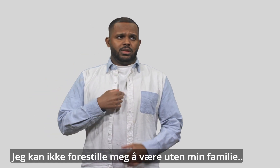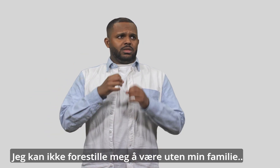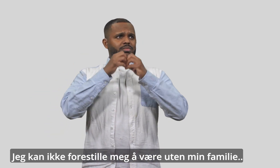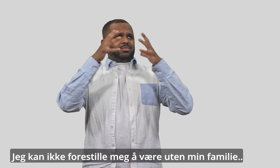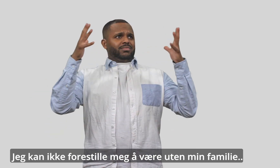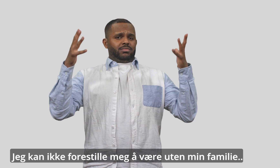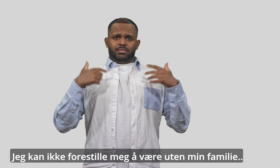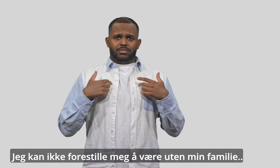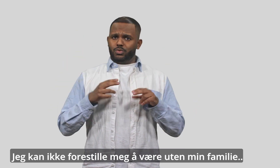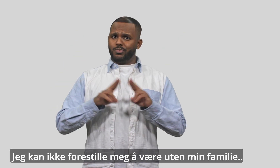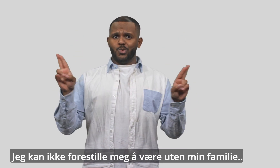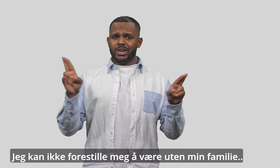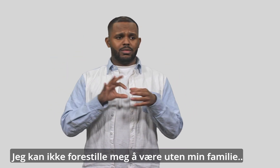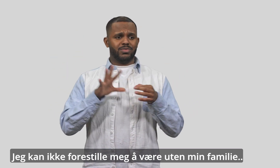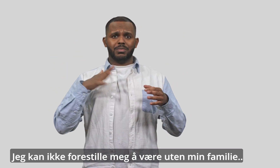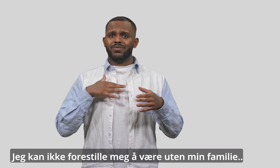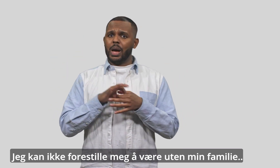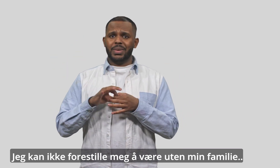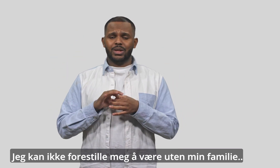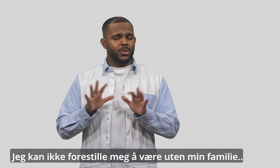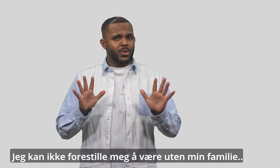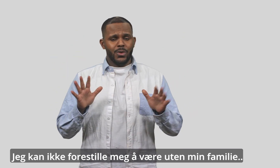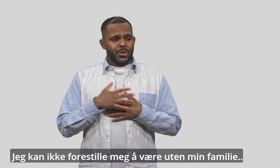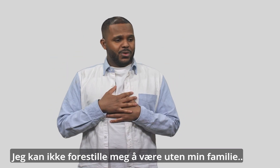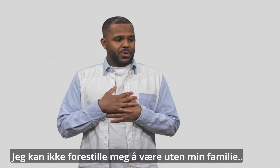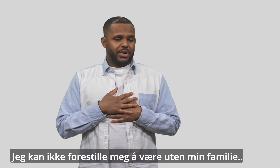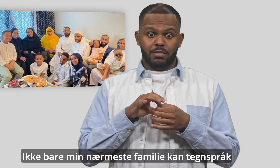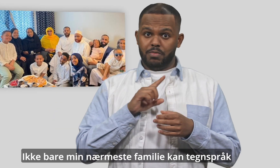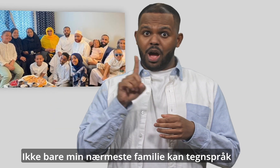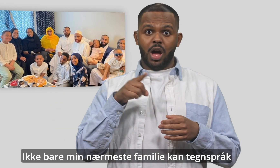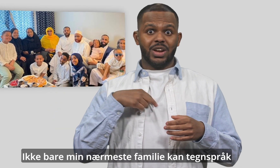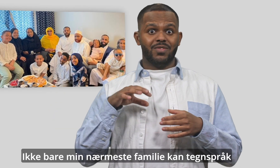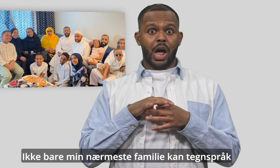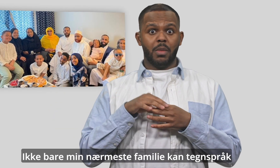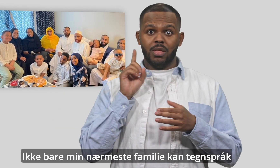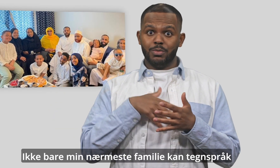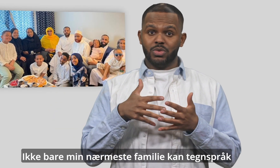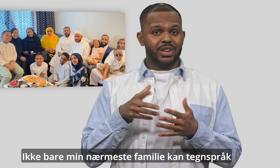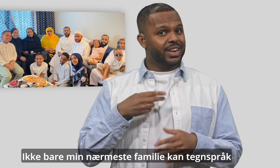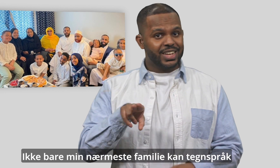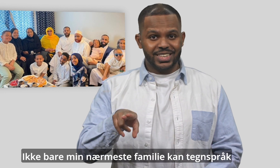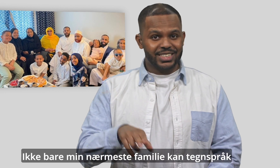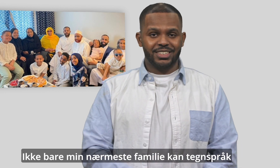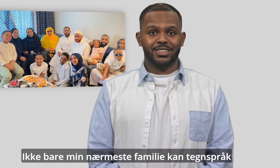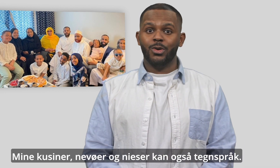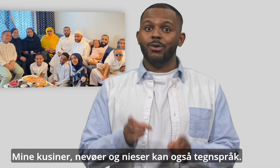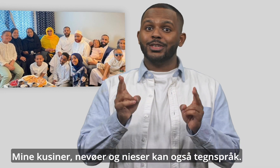Jeg kan ikke forestille meg å være uten min familie. 50. Ikke bare min nærmeste familie kan tegnspråk. Mine